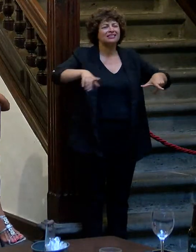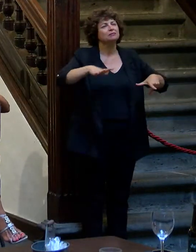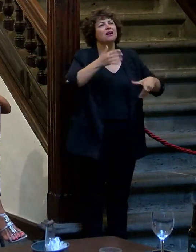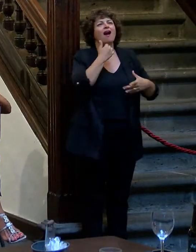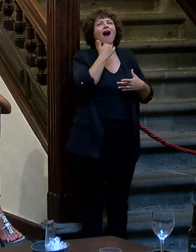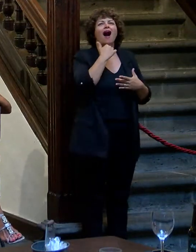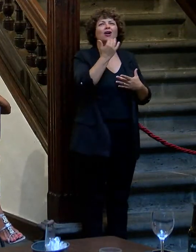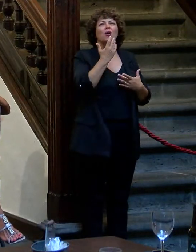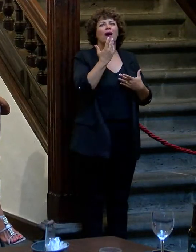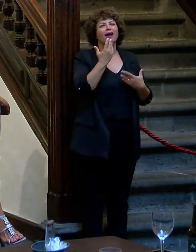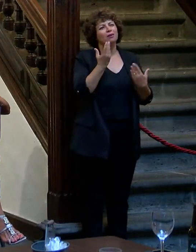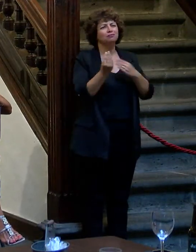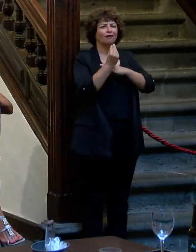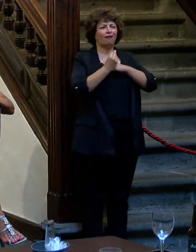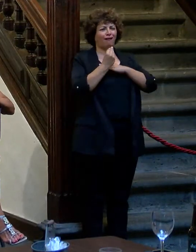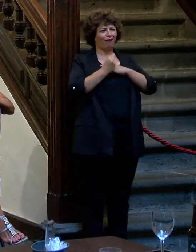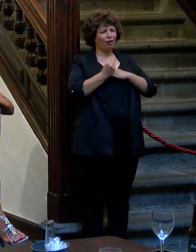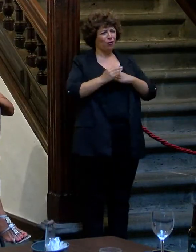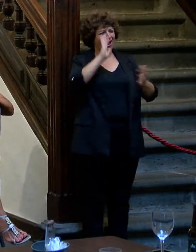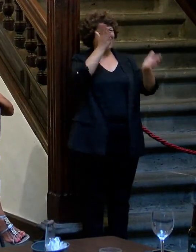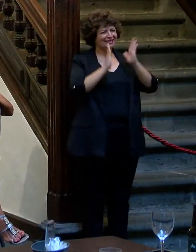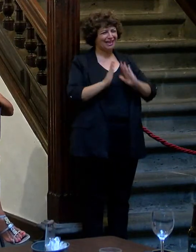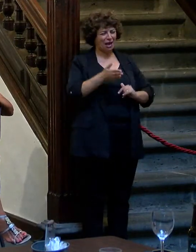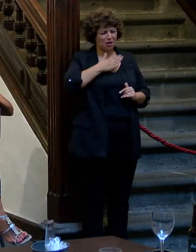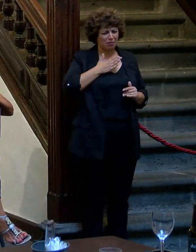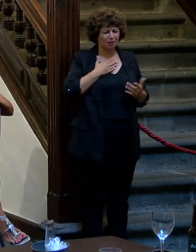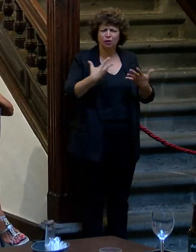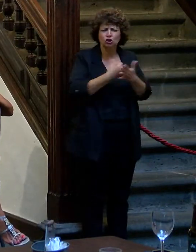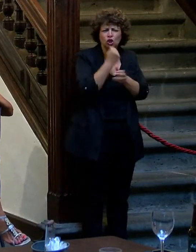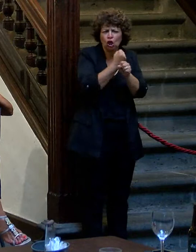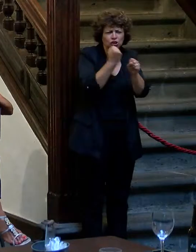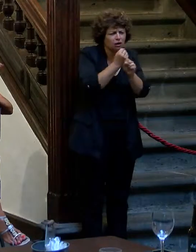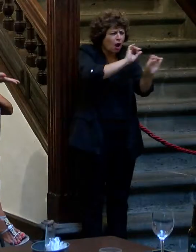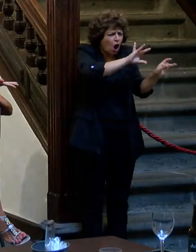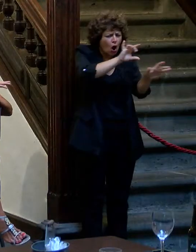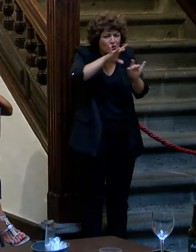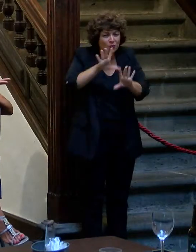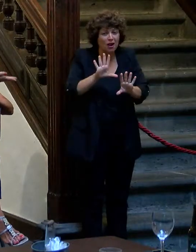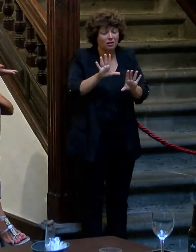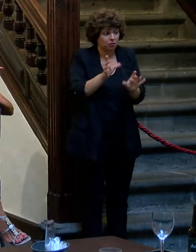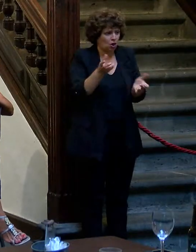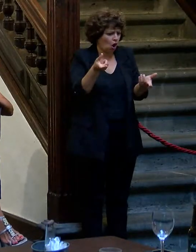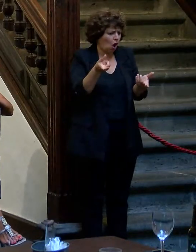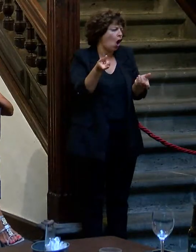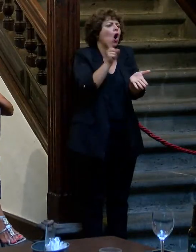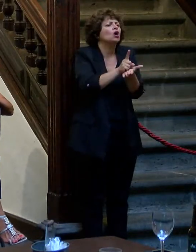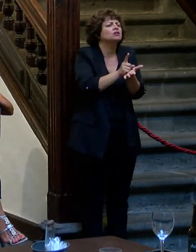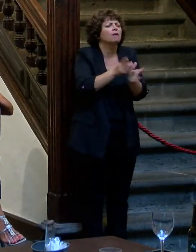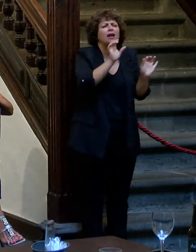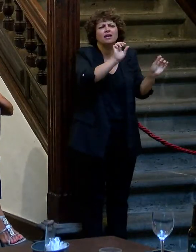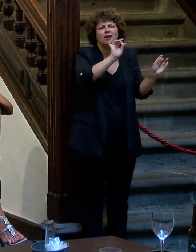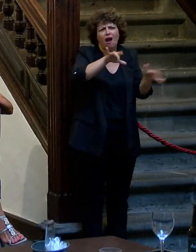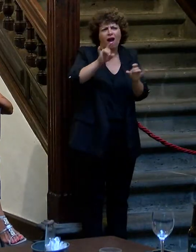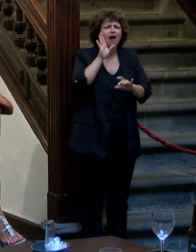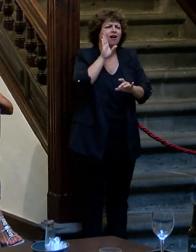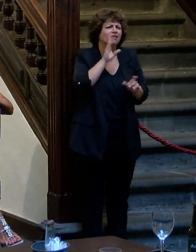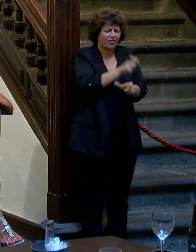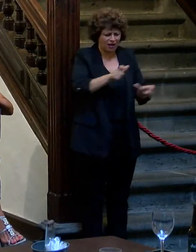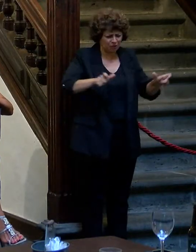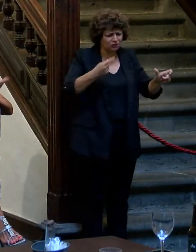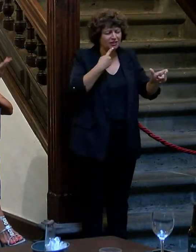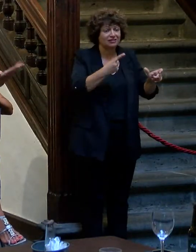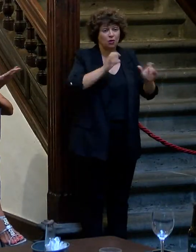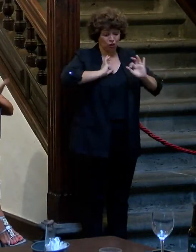terapéutico. Yo, pero me pasa con todos los trabajos en general, lo que pasa es que volvemos a la gente, antes hablábamos de la gente, pues cuando hay